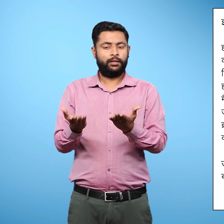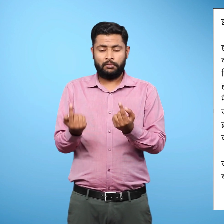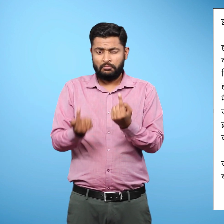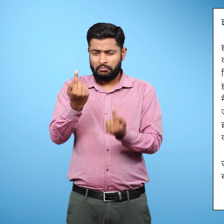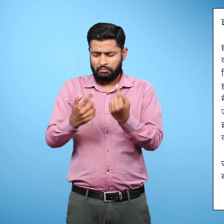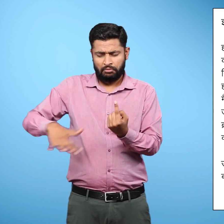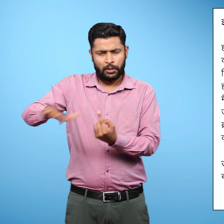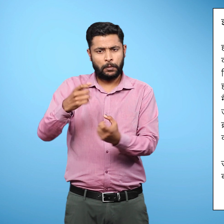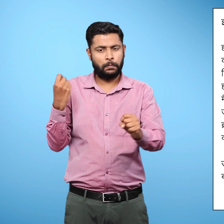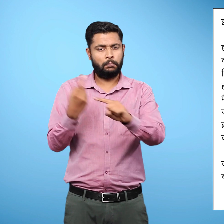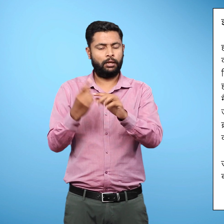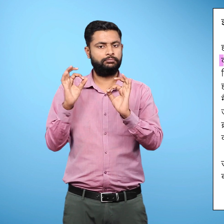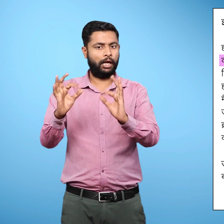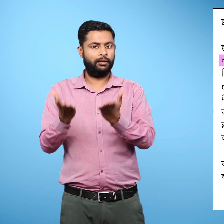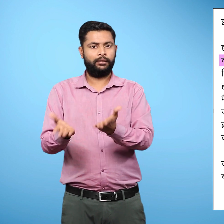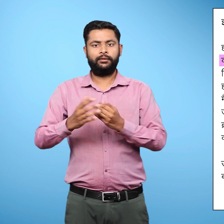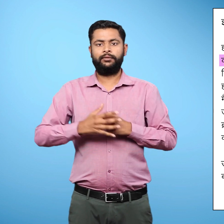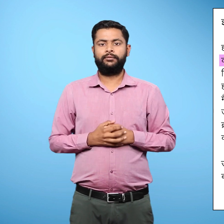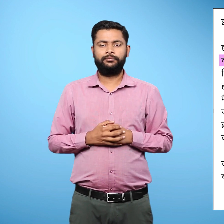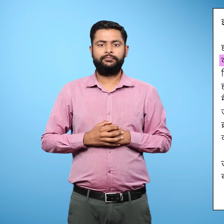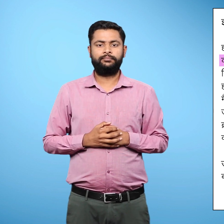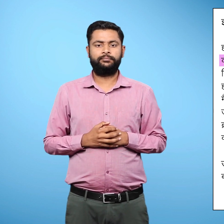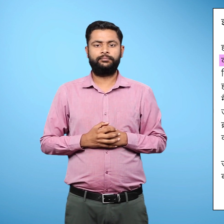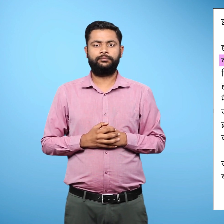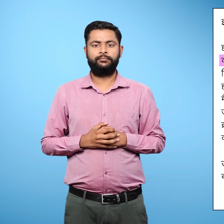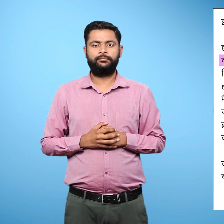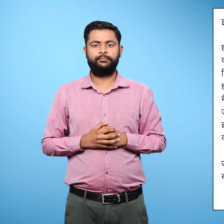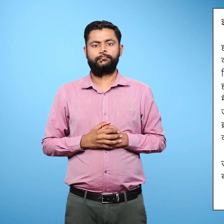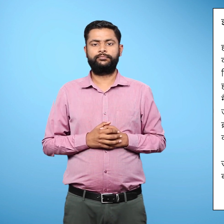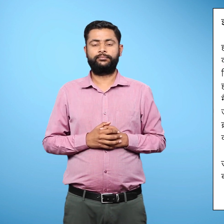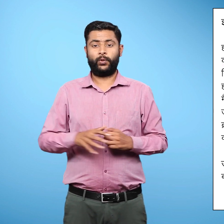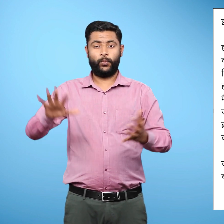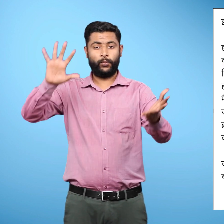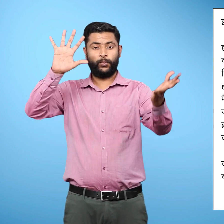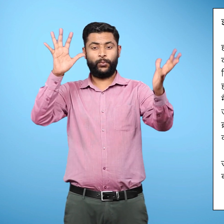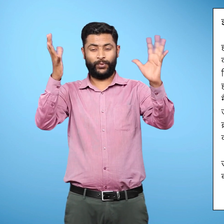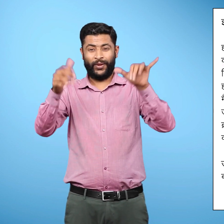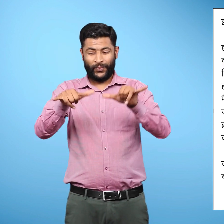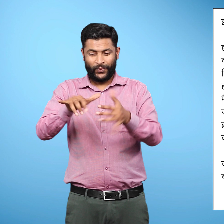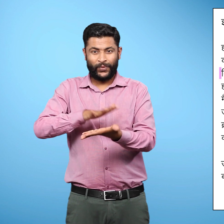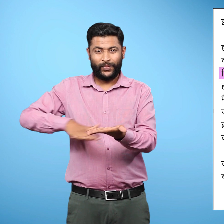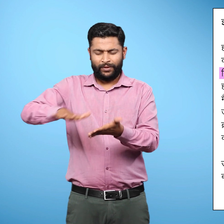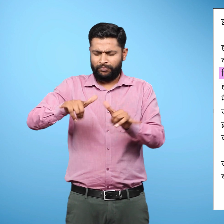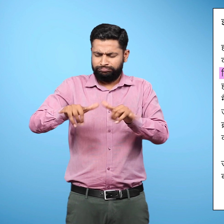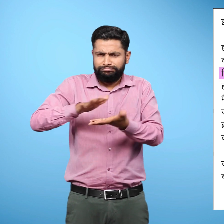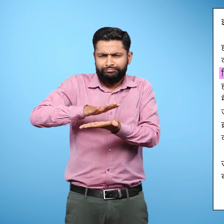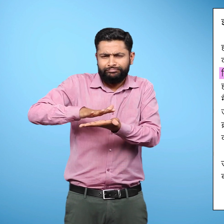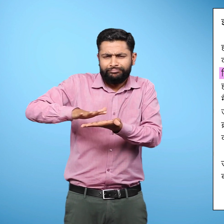परिवहन के साधनों का निर्मान करना आसान होता है। इसलिए ये मैदान विश्व के सबसे